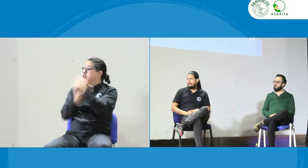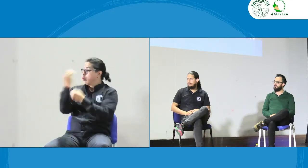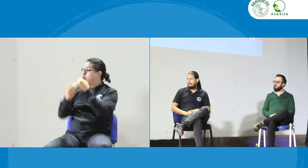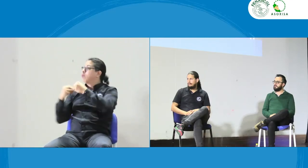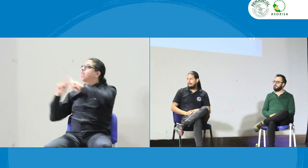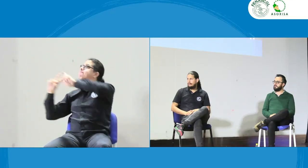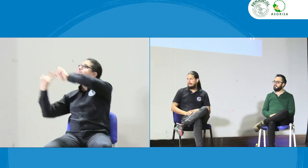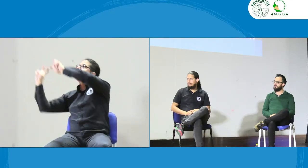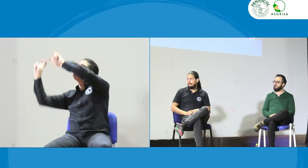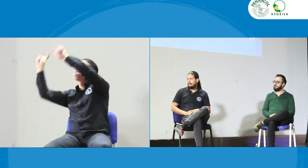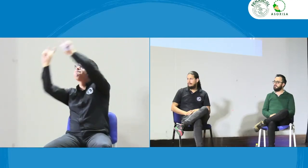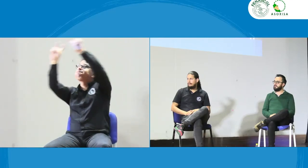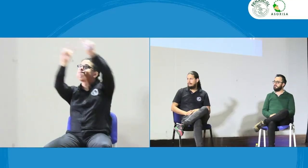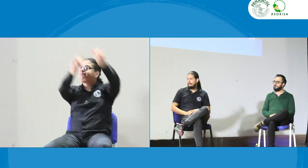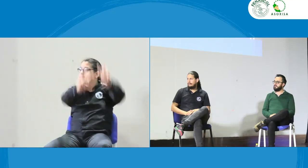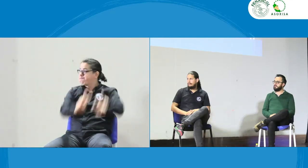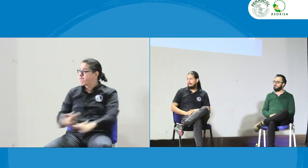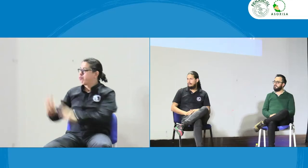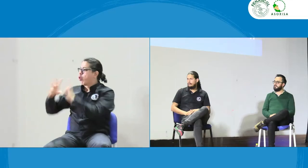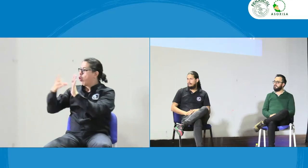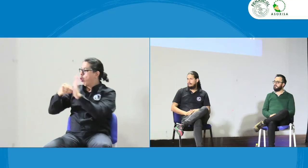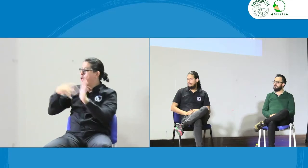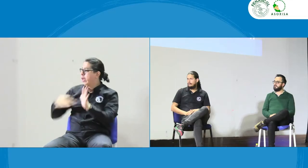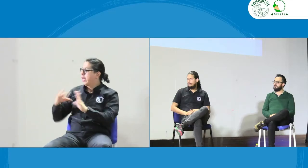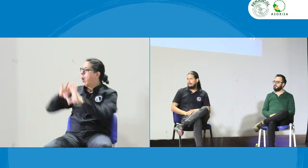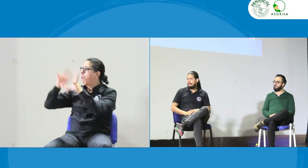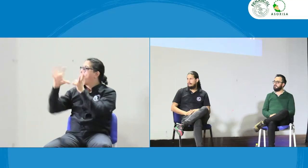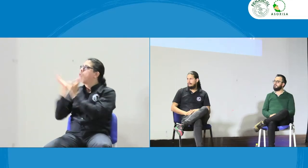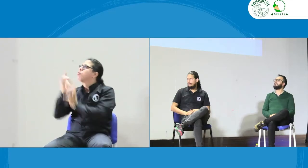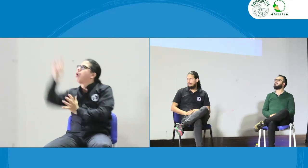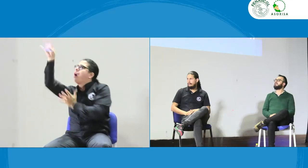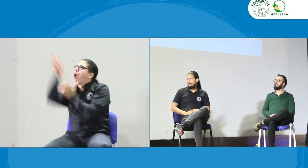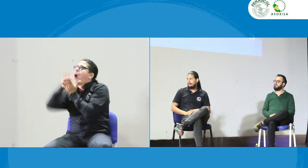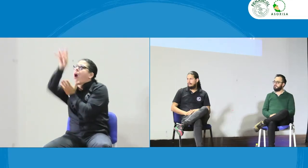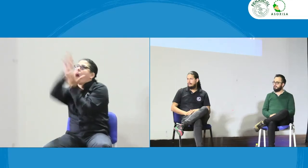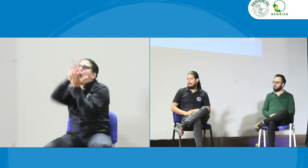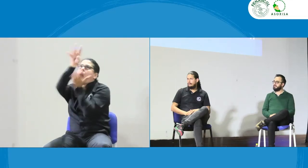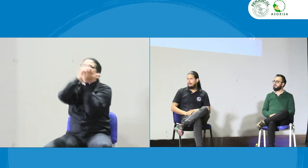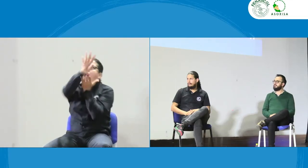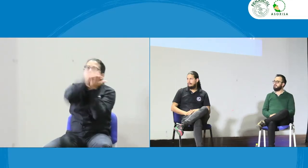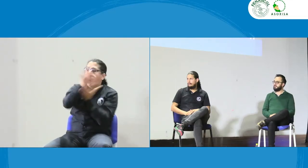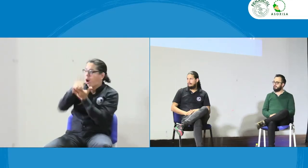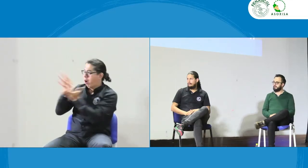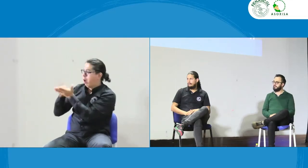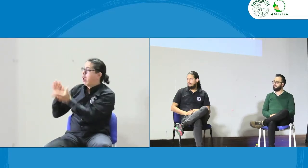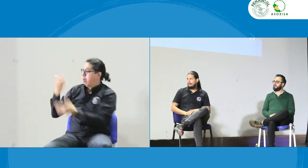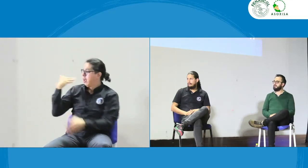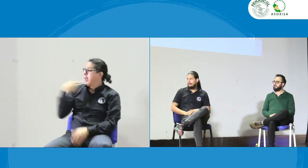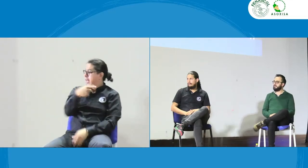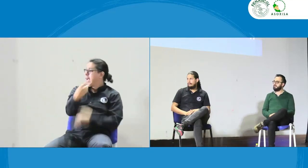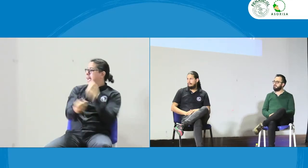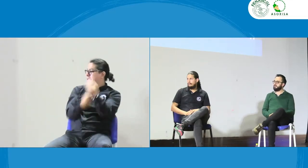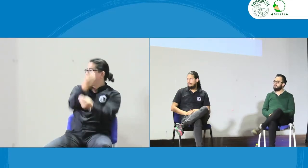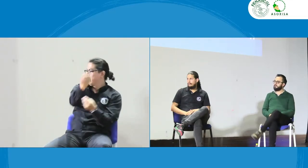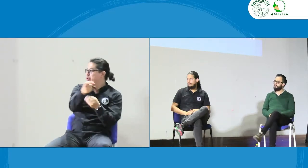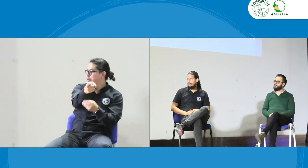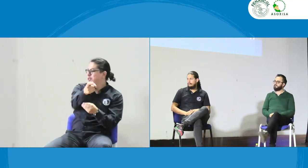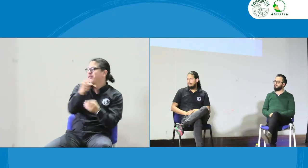formación de intérpretes también ha hecho ese trabajo de investigación y tiene los referentes de los códigos de